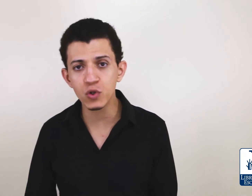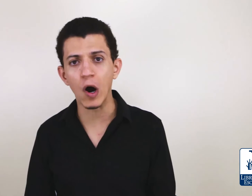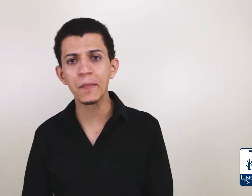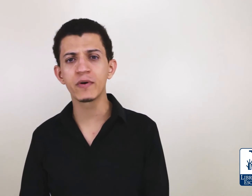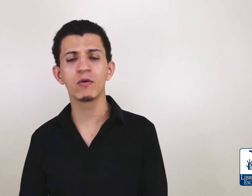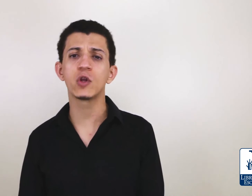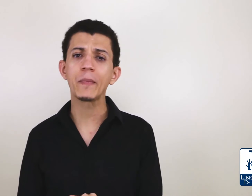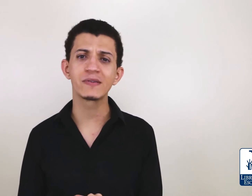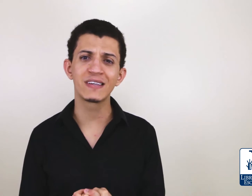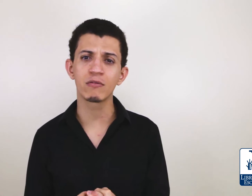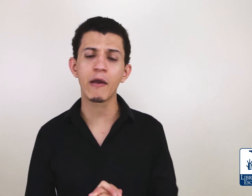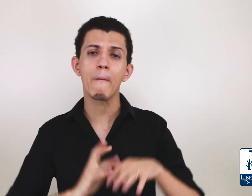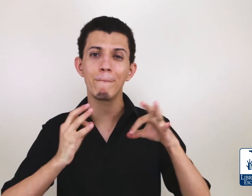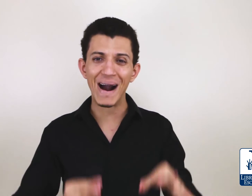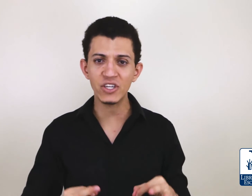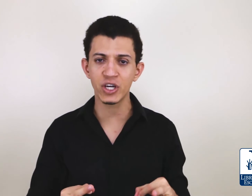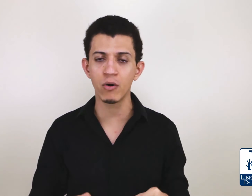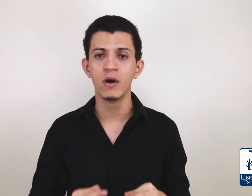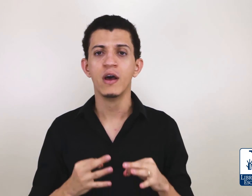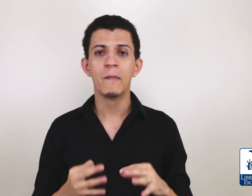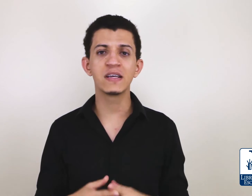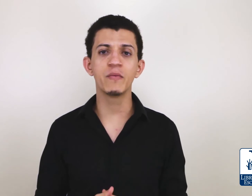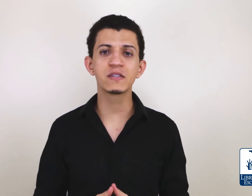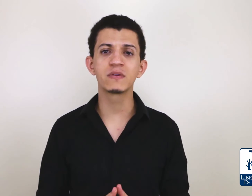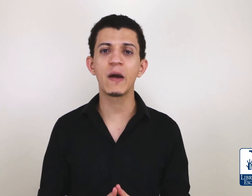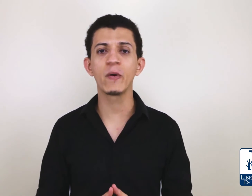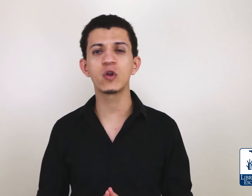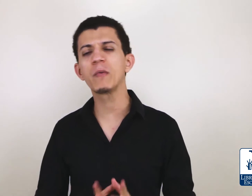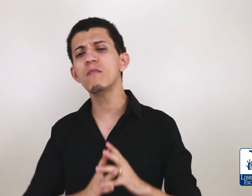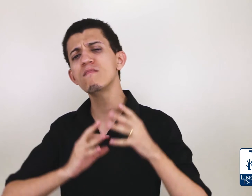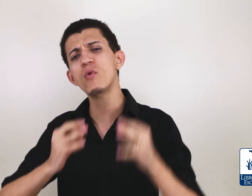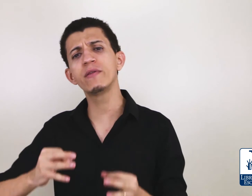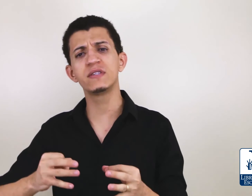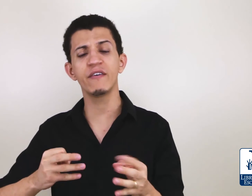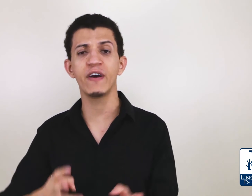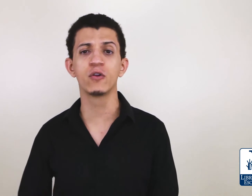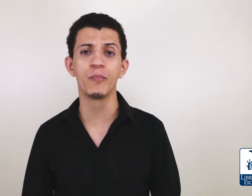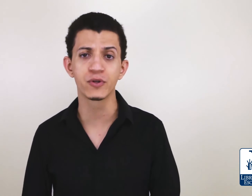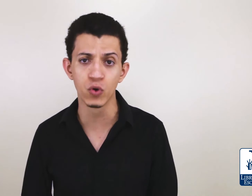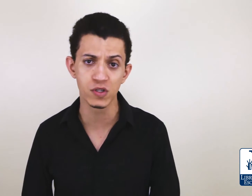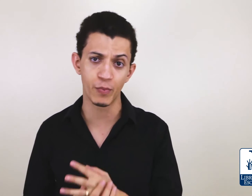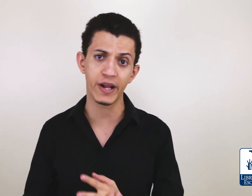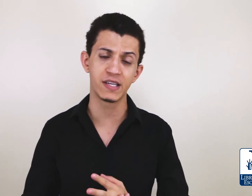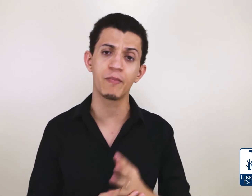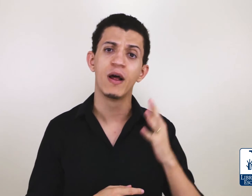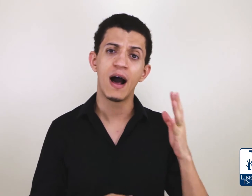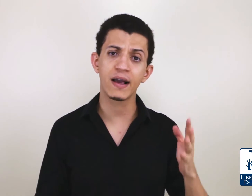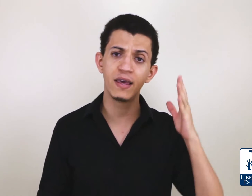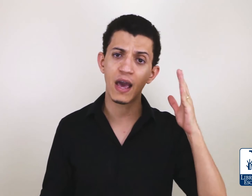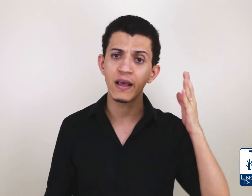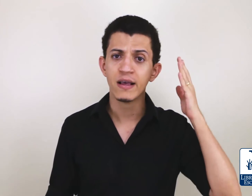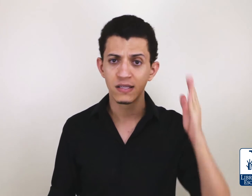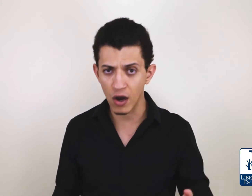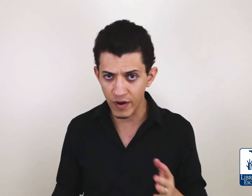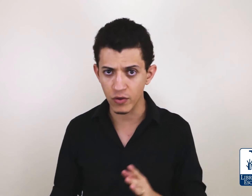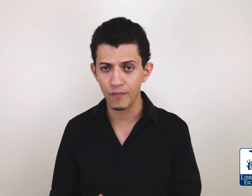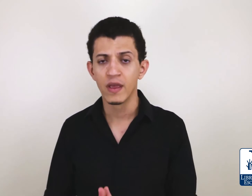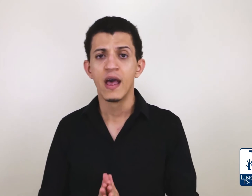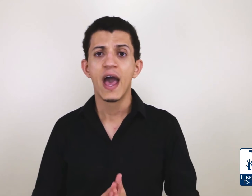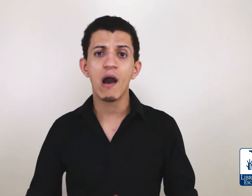tópico, que é um tópico que eu tenho paixão, mas, ao mesmo tempo, é um tópico muito desafiador para os surdos, por exemplo, aqui em Salvador. É